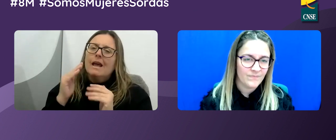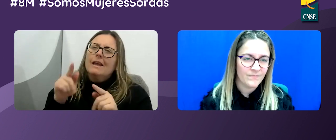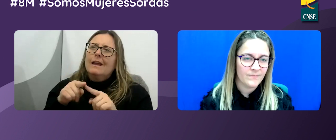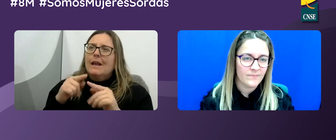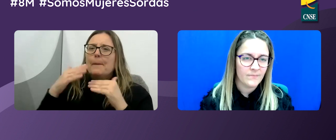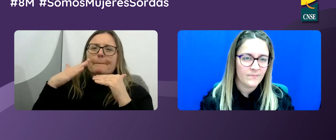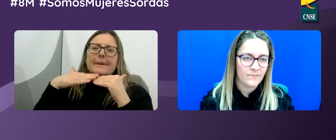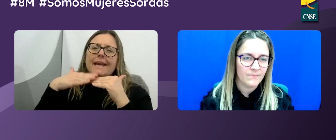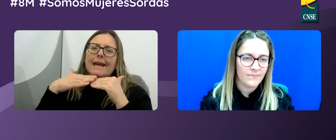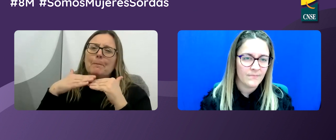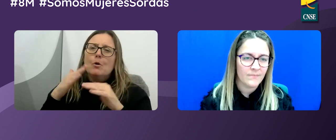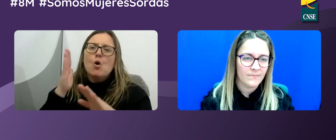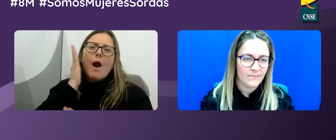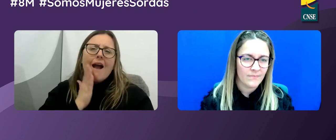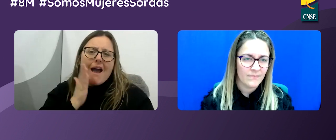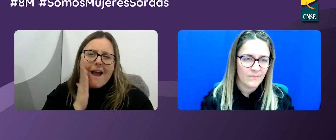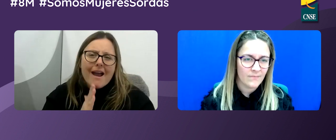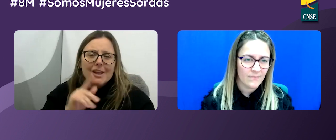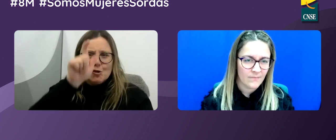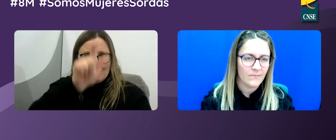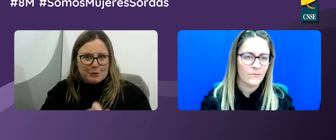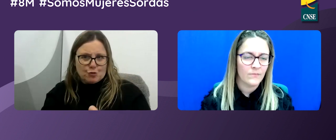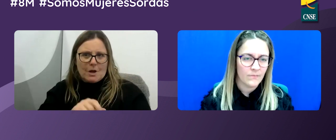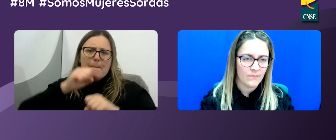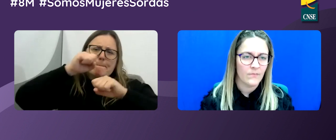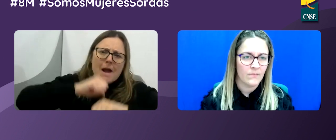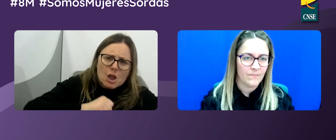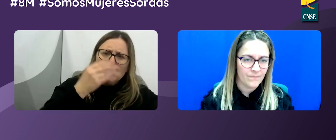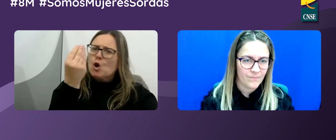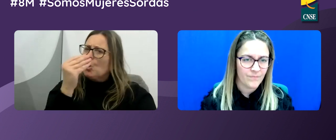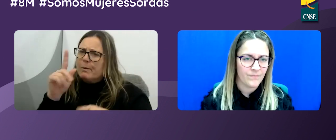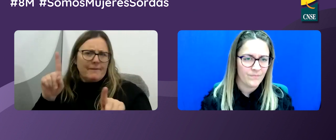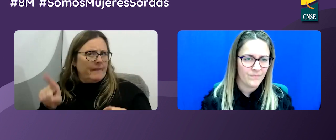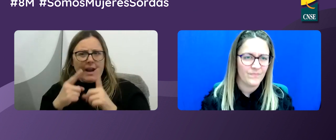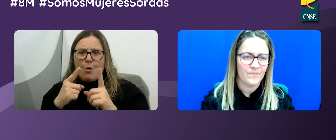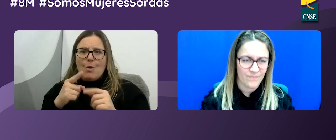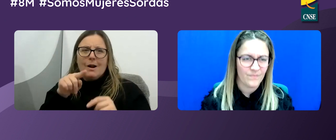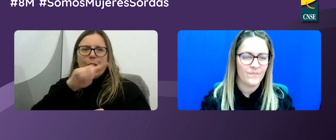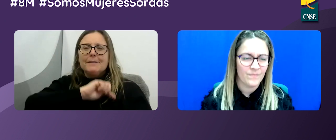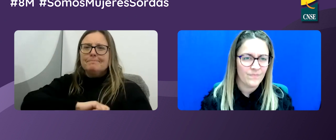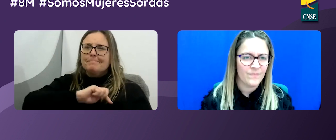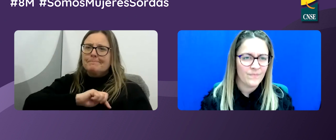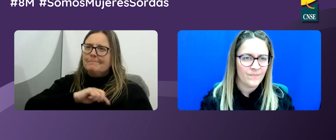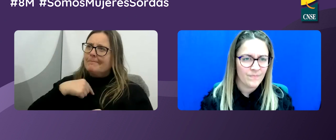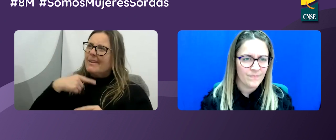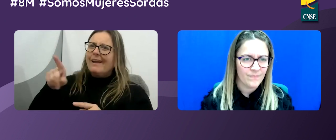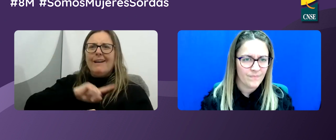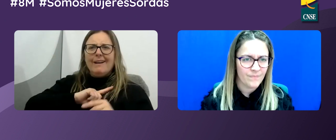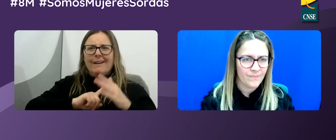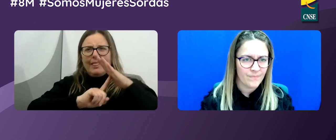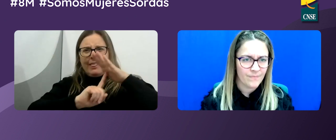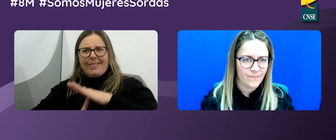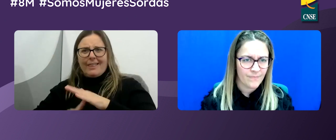favor, un mínimo de cariño a las personas. Sean jóvenes o mayores. Para sentir